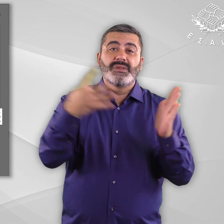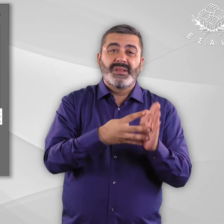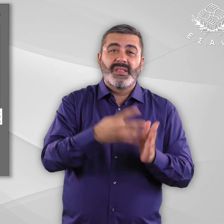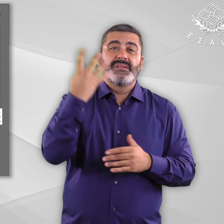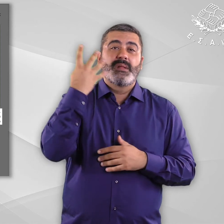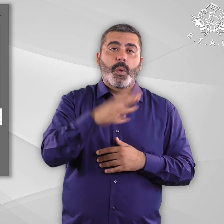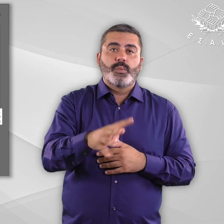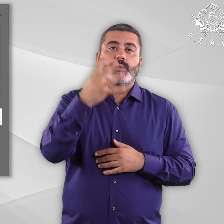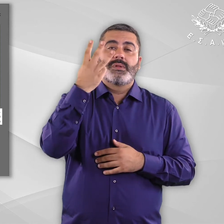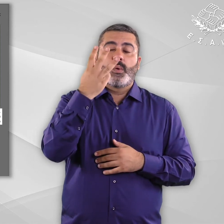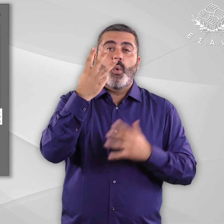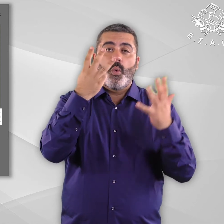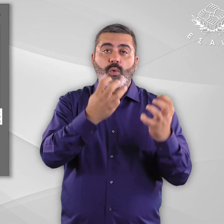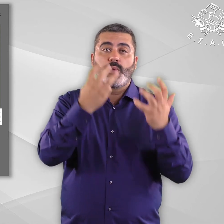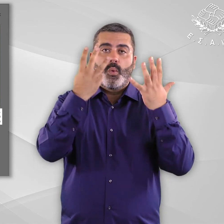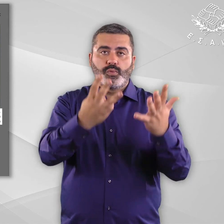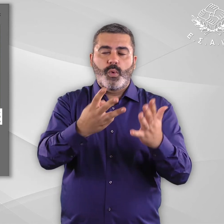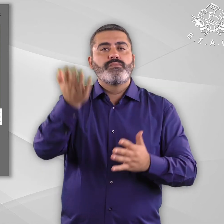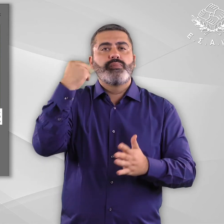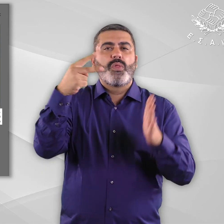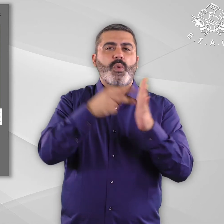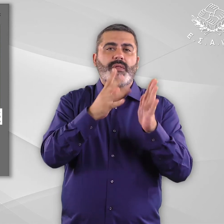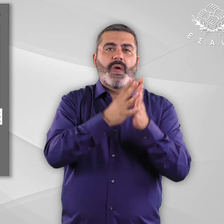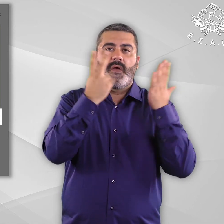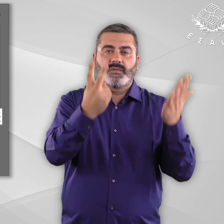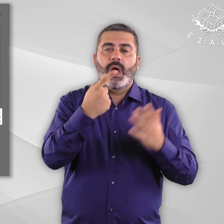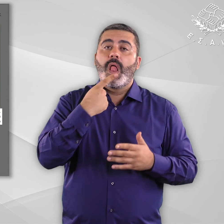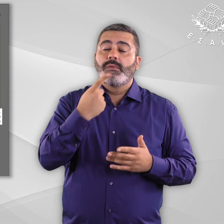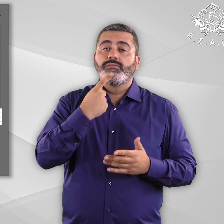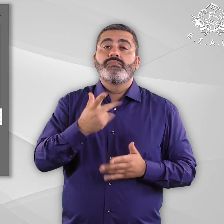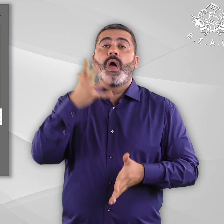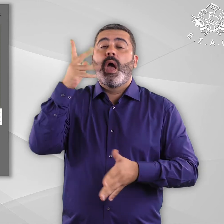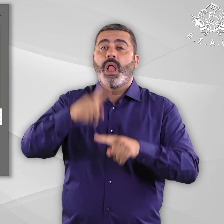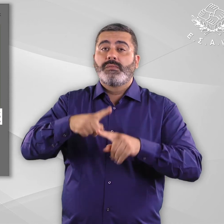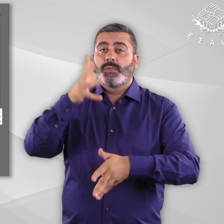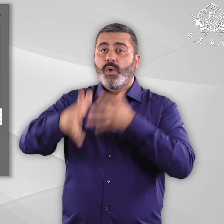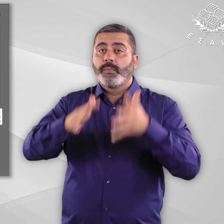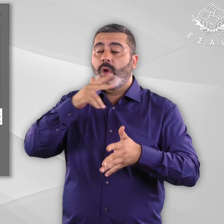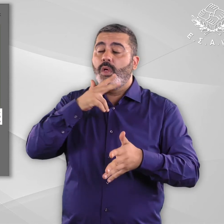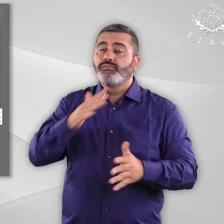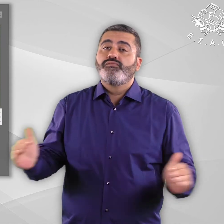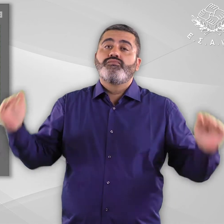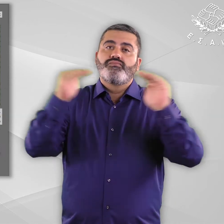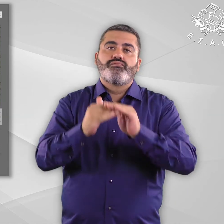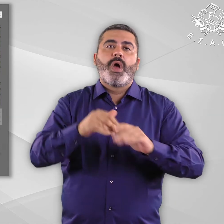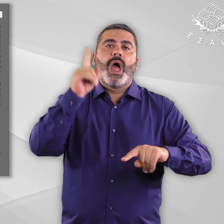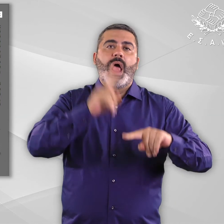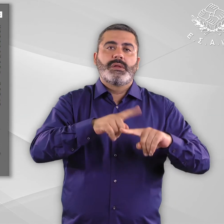-2017 αναγνωρίζει την ελληνική νοηματική γλώσσα ως ισότινη με την ελληνική γλώσσα και το κράτος έχει την ευθύνη να λάβει